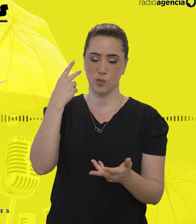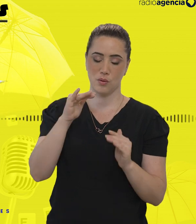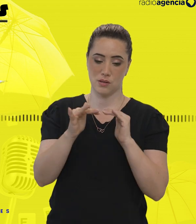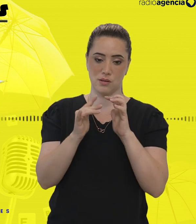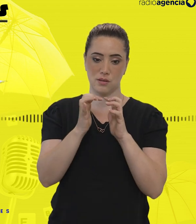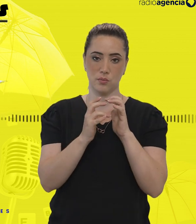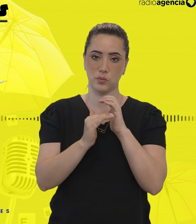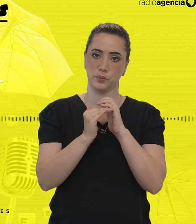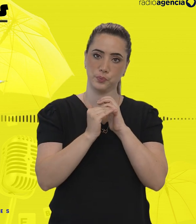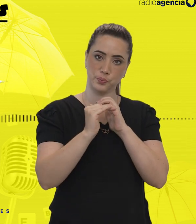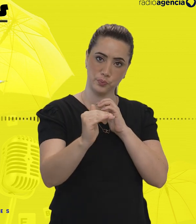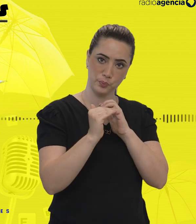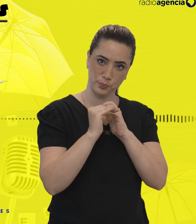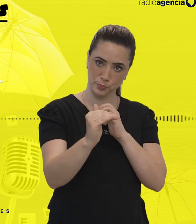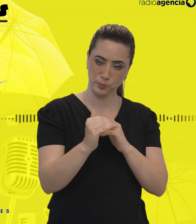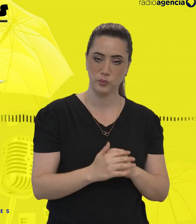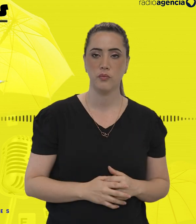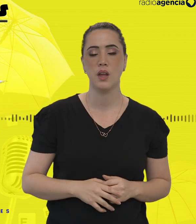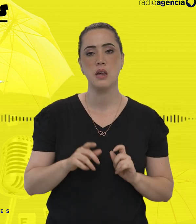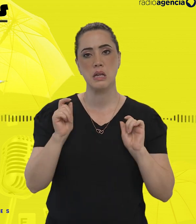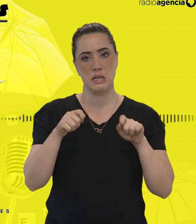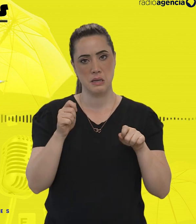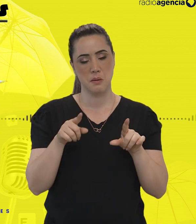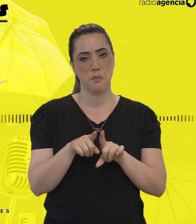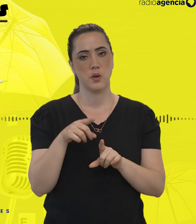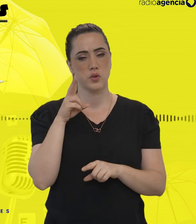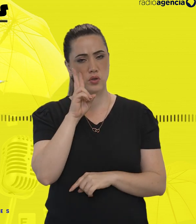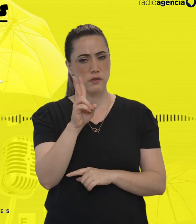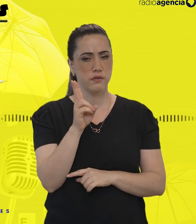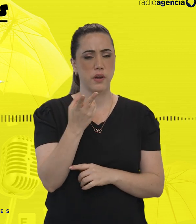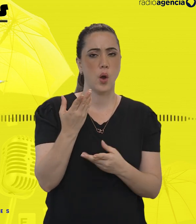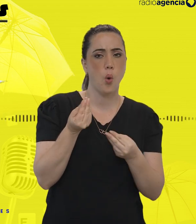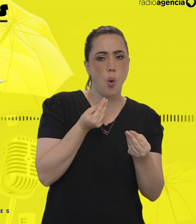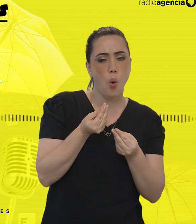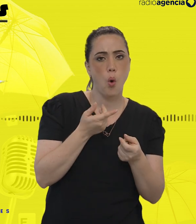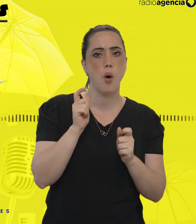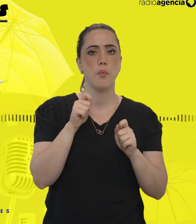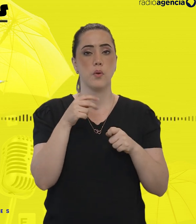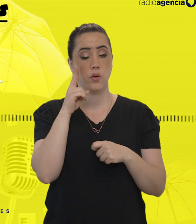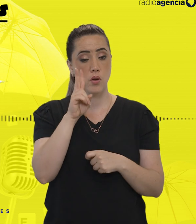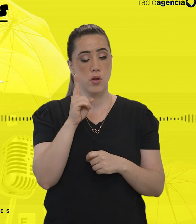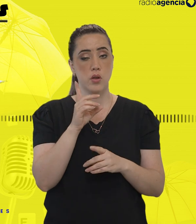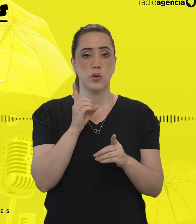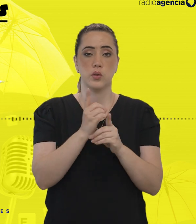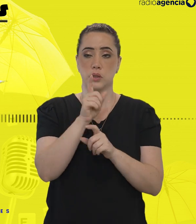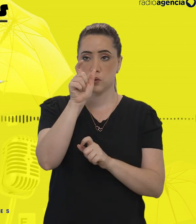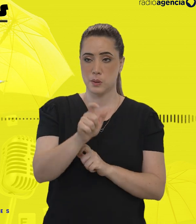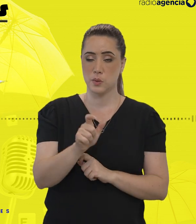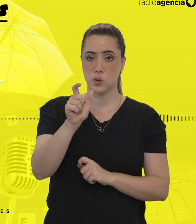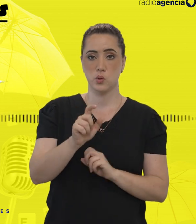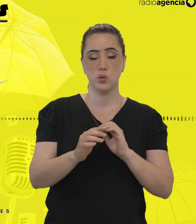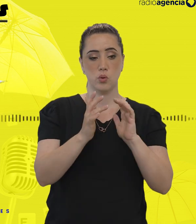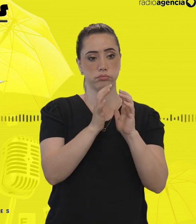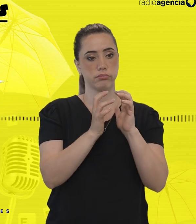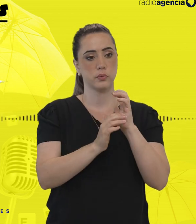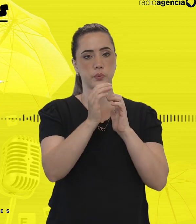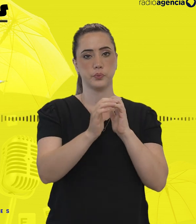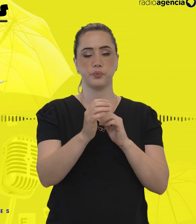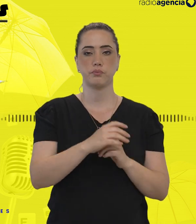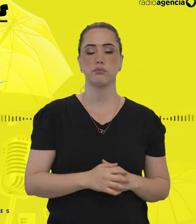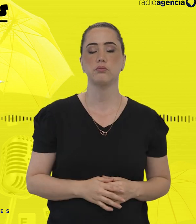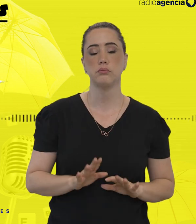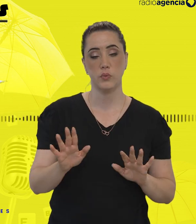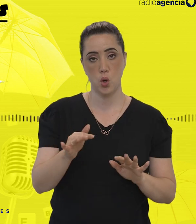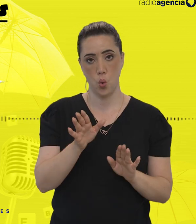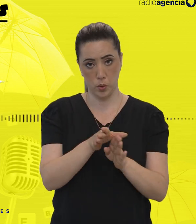pequenas dicas de como lidar com o diferente. Essas dicas podem estar indicadas em broche ou colar, não é mesmo, Ana? O pessoal que trabalha em qualquer